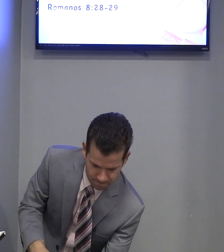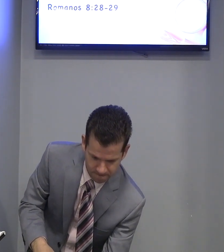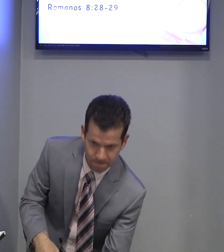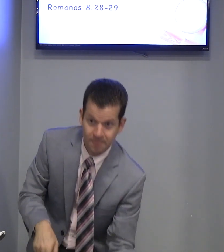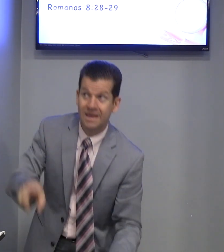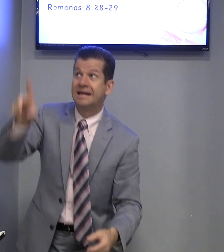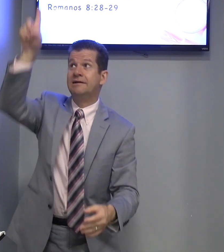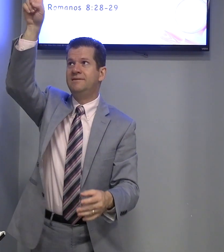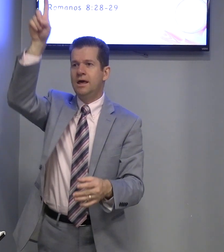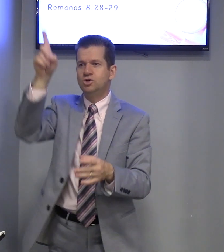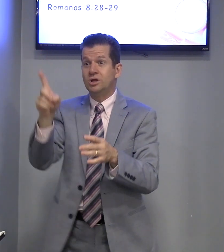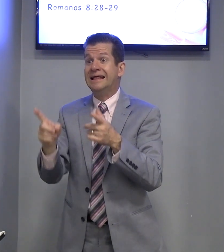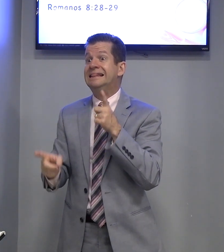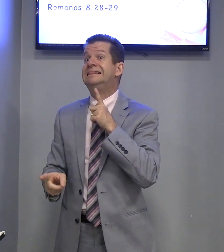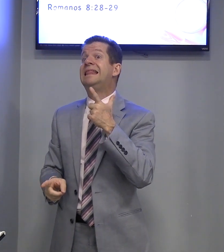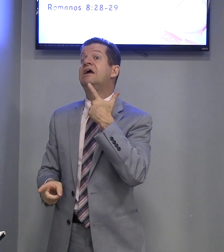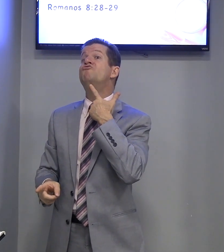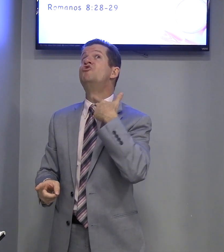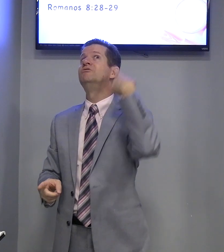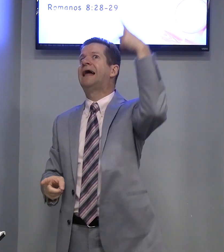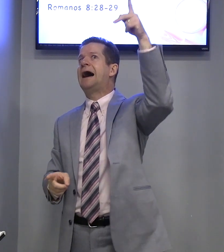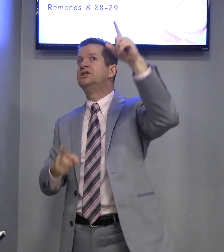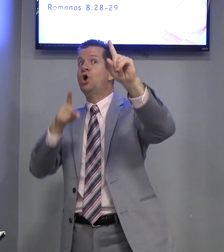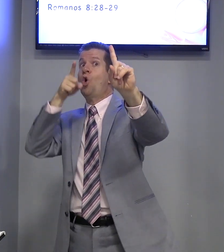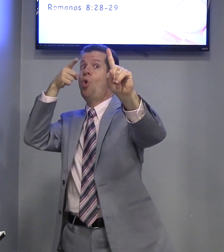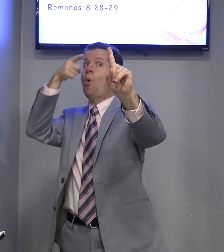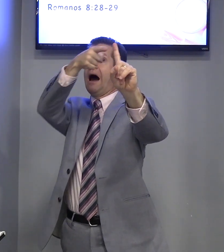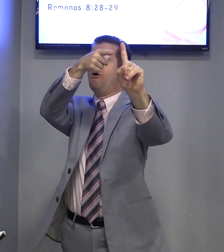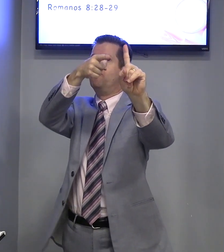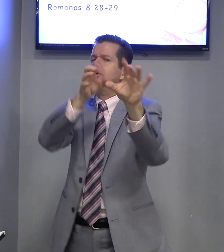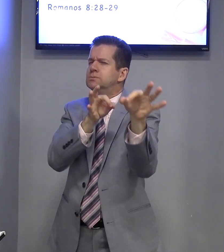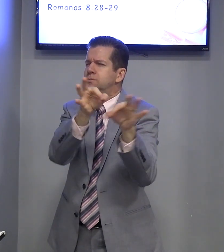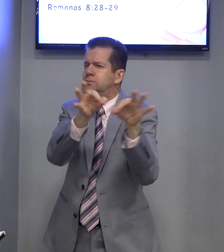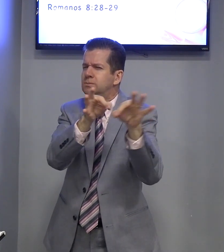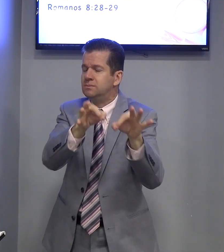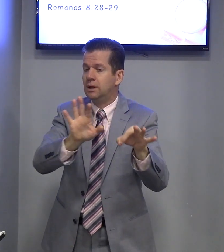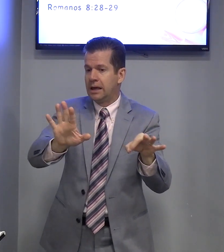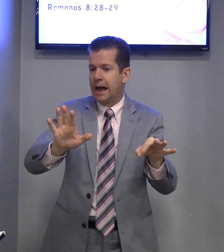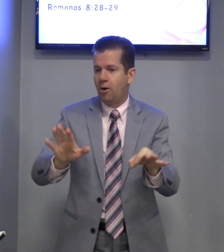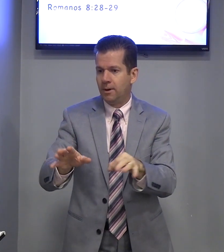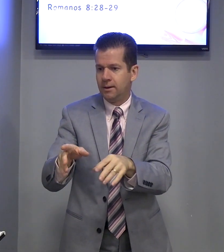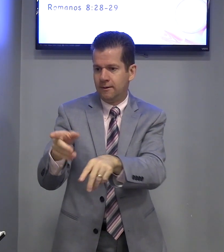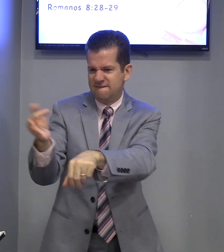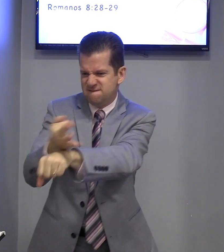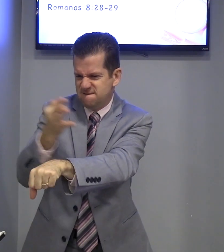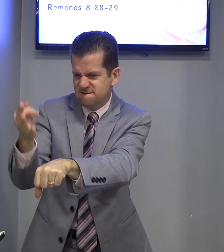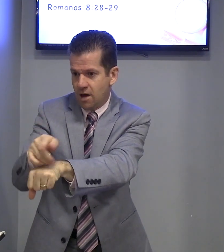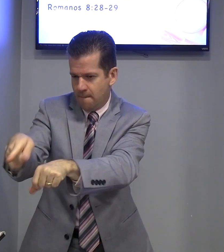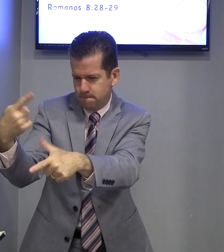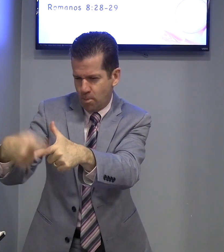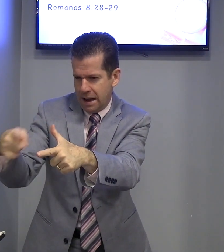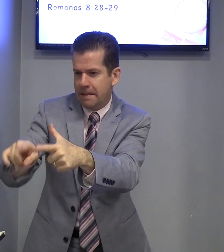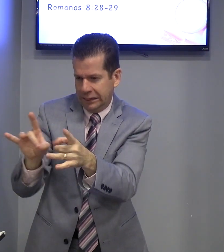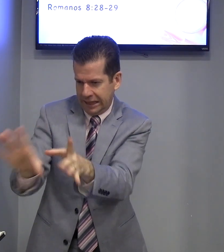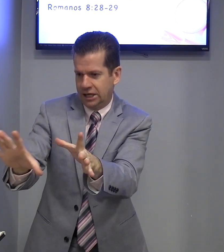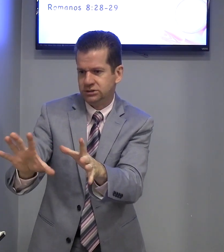Deus tem vontade. Uau. Calma. Deixa.